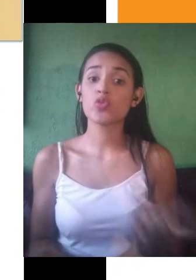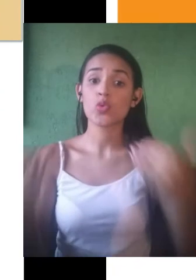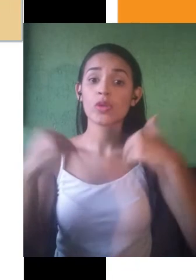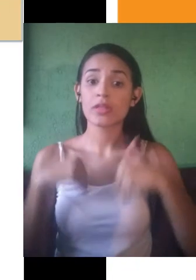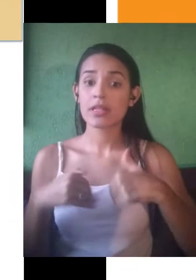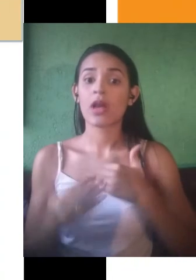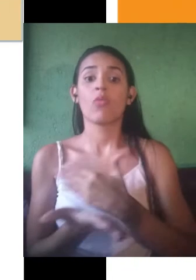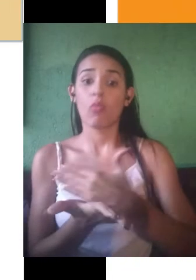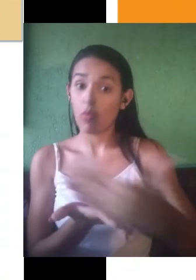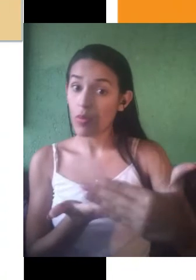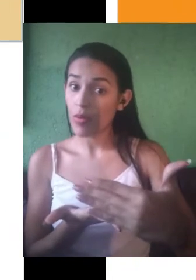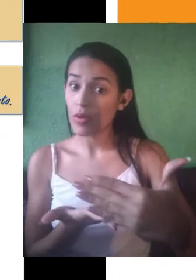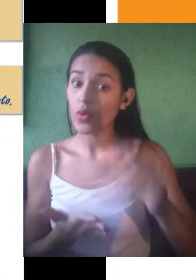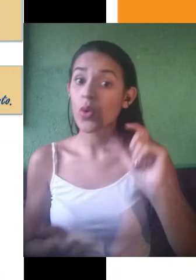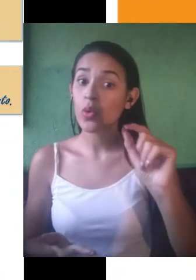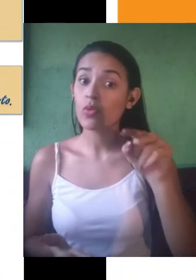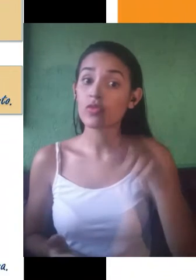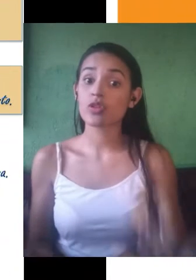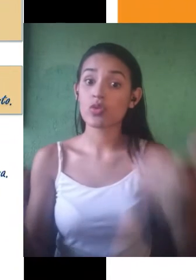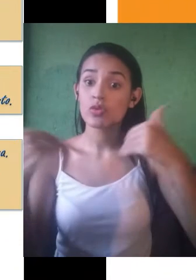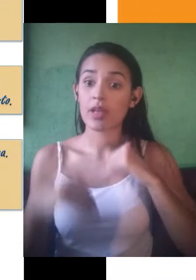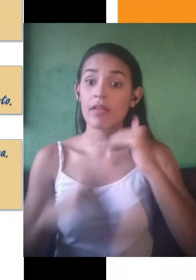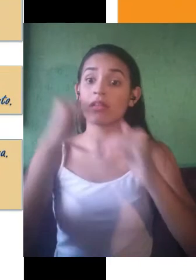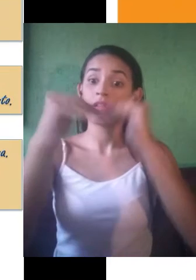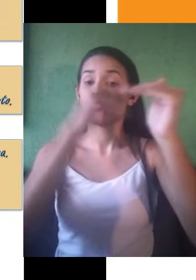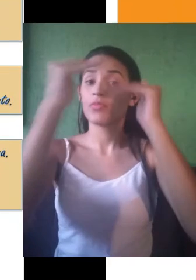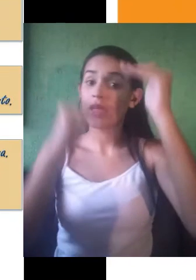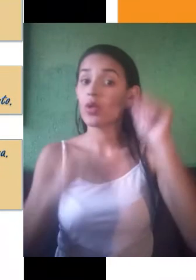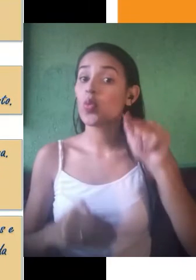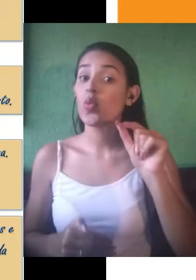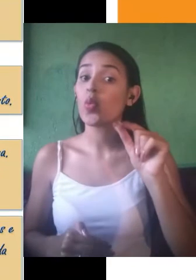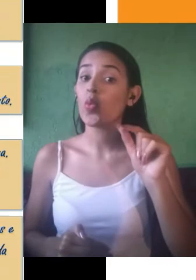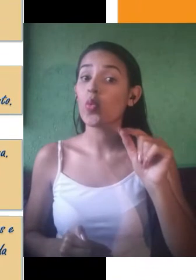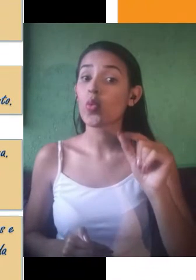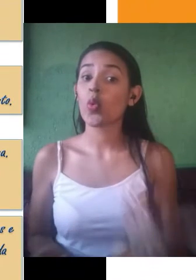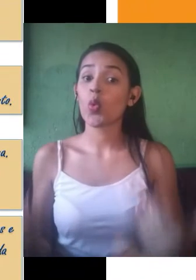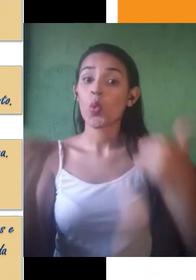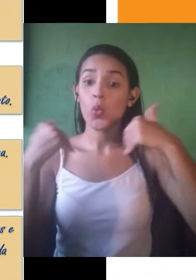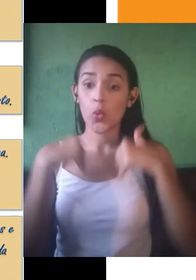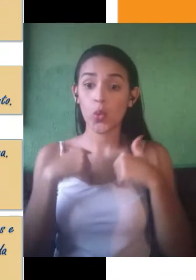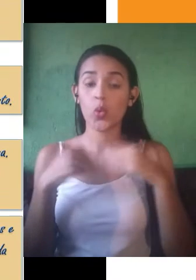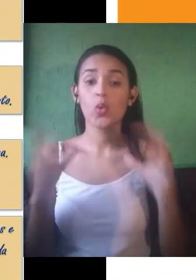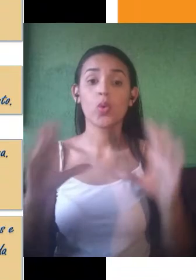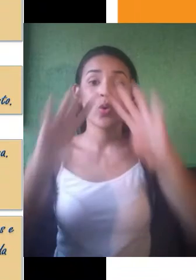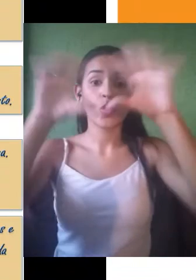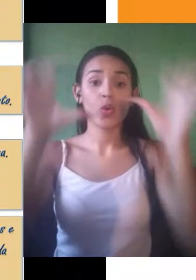desenvolvimento, qual você usaria na sua conclusão. Essas informações que a gente anota às